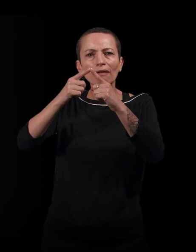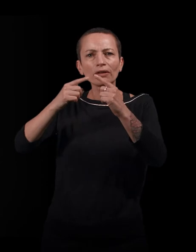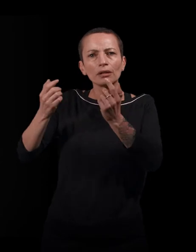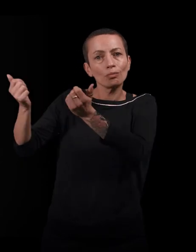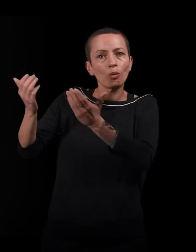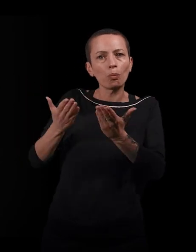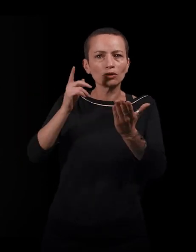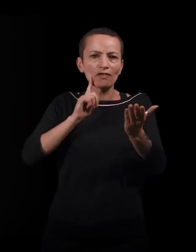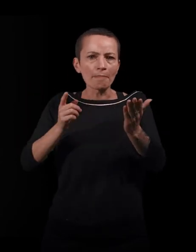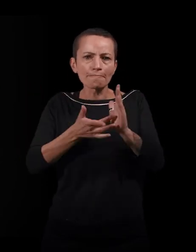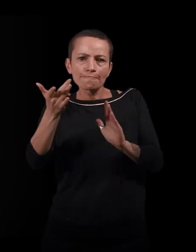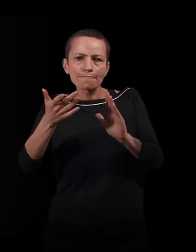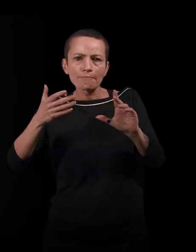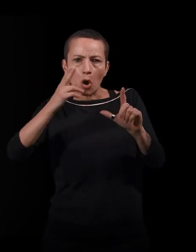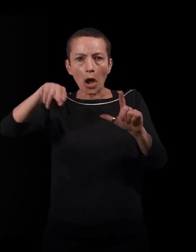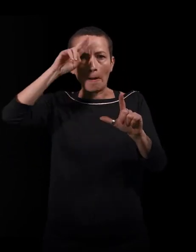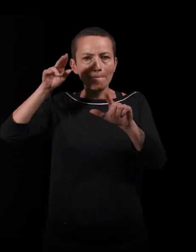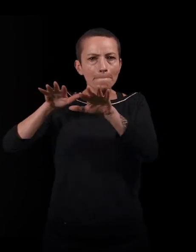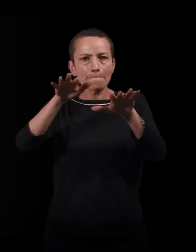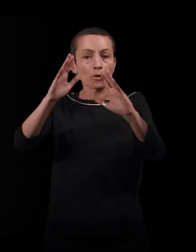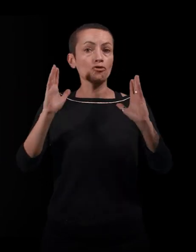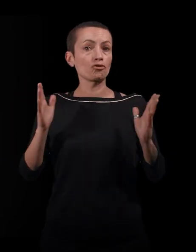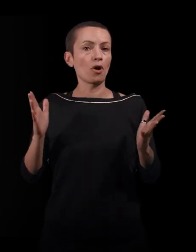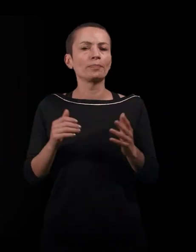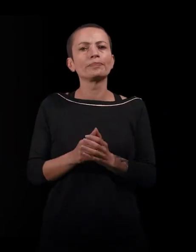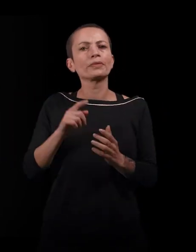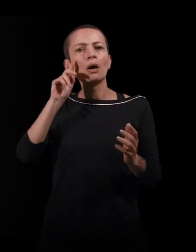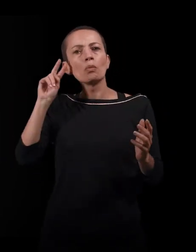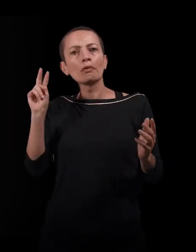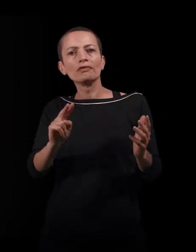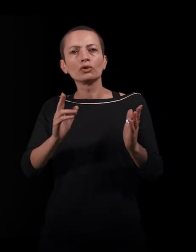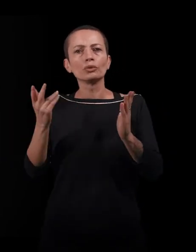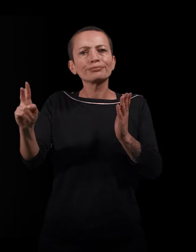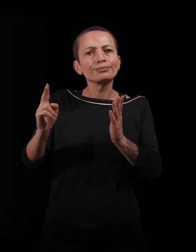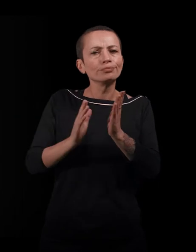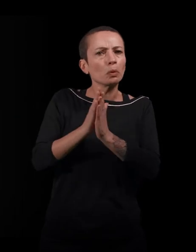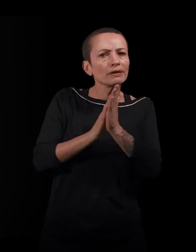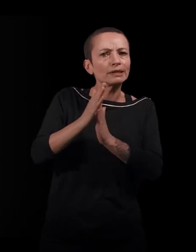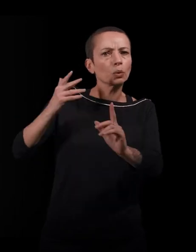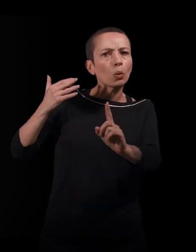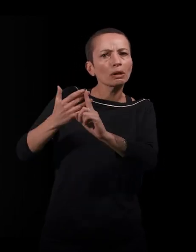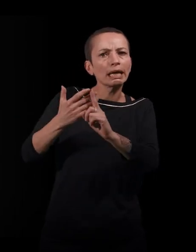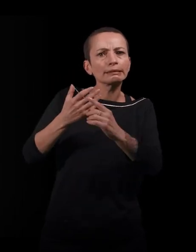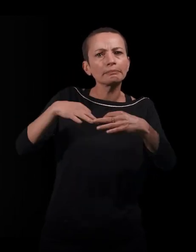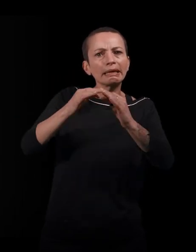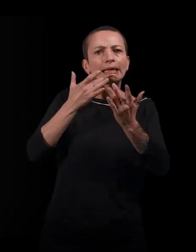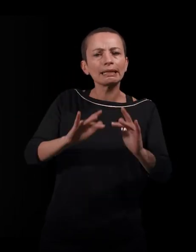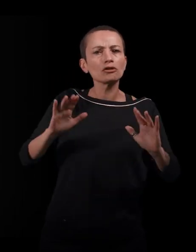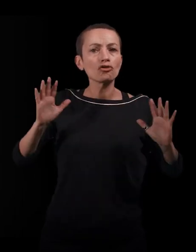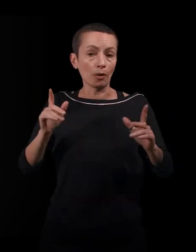circulations de ces femmes vers l'Europe du point de vue de leur motivation et contexte de départ, mais aussi de leurs